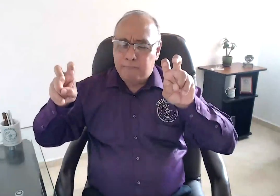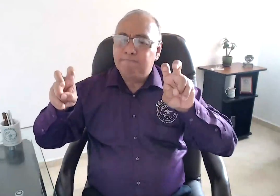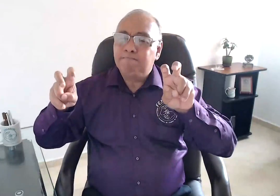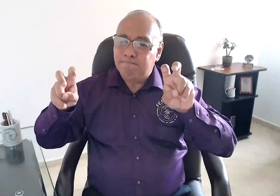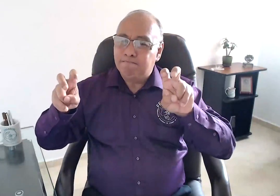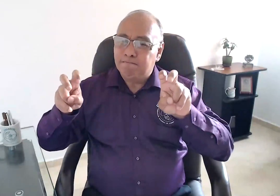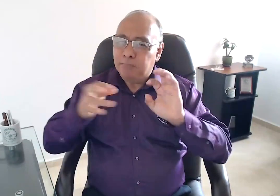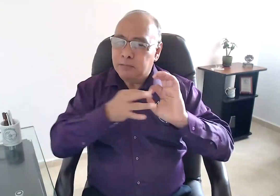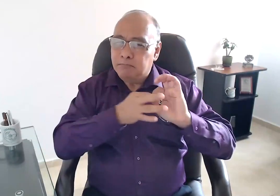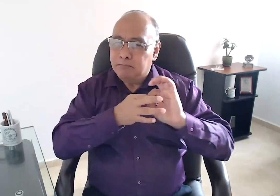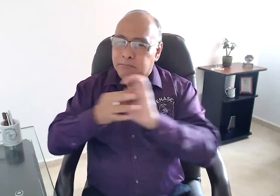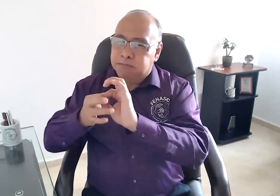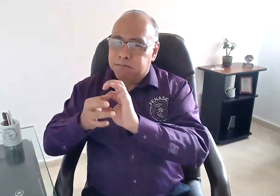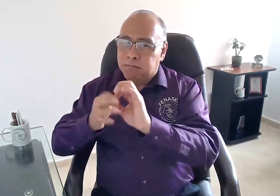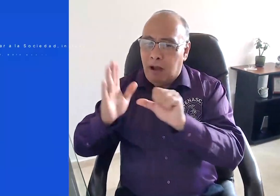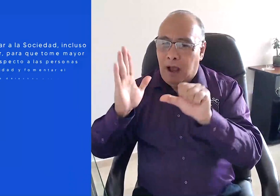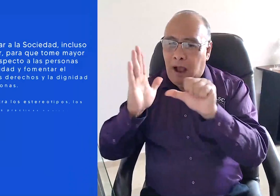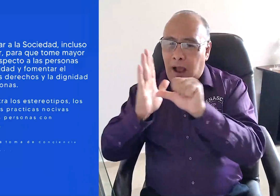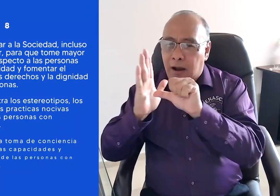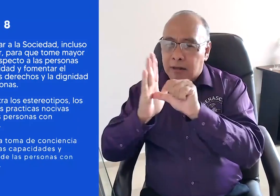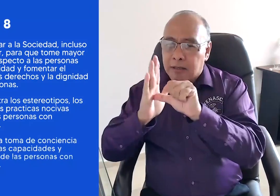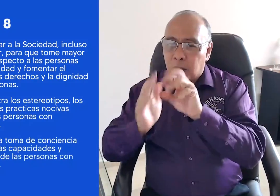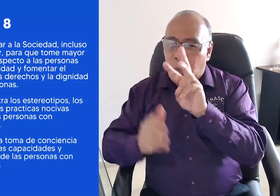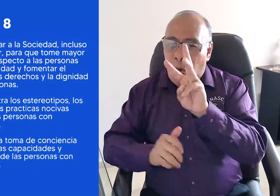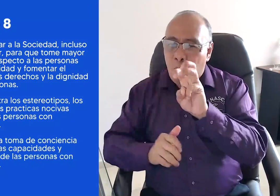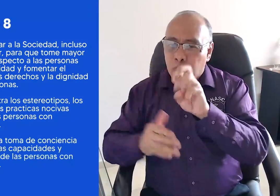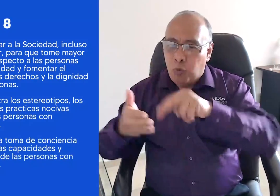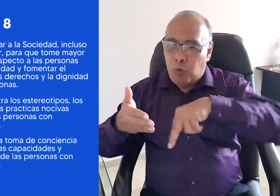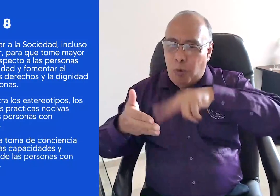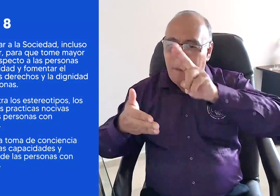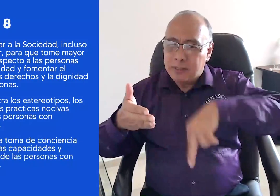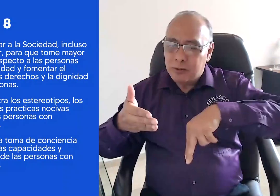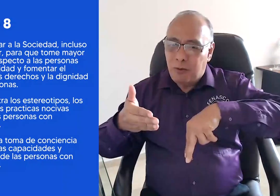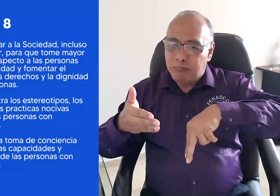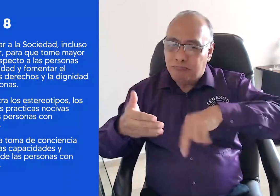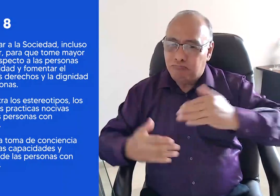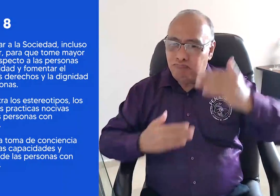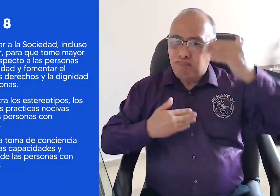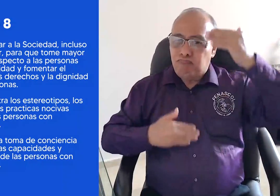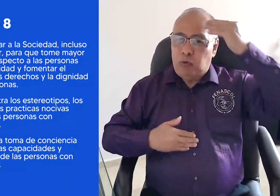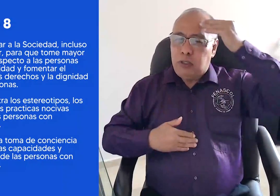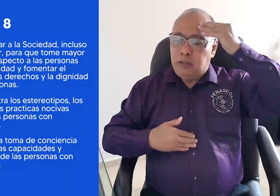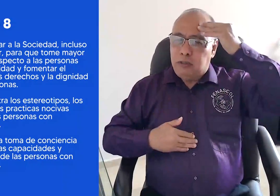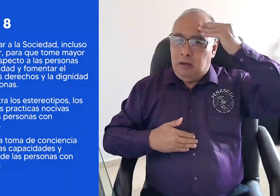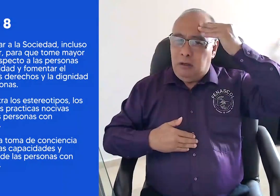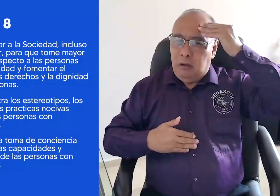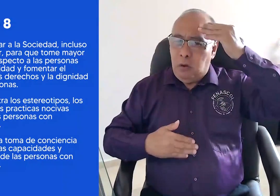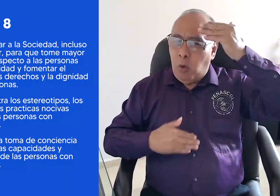Este tema va estrechamente relacionado con el artículo 8 de la Convención Internacional sobre los Derechos de las